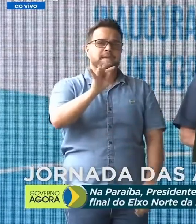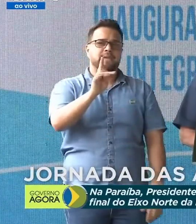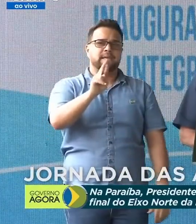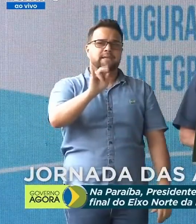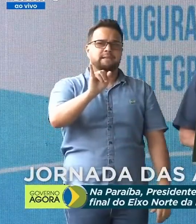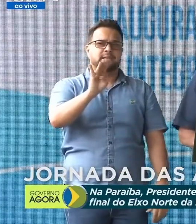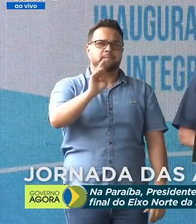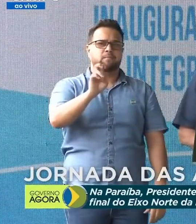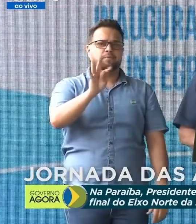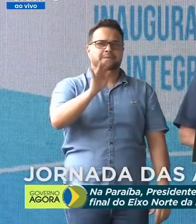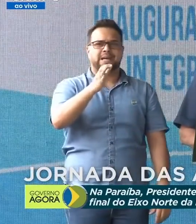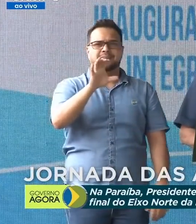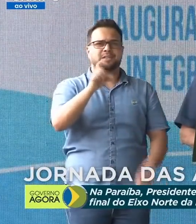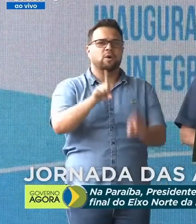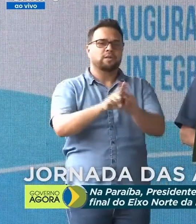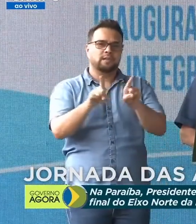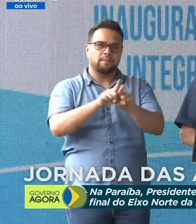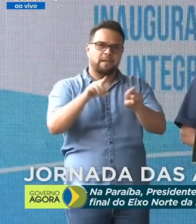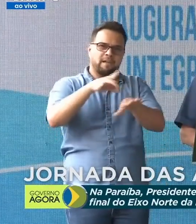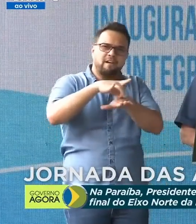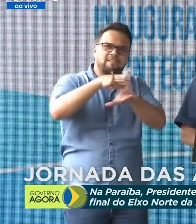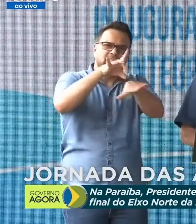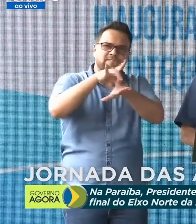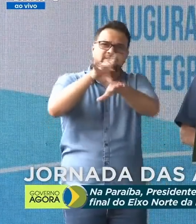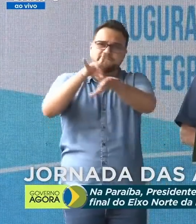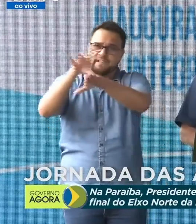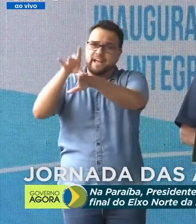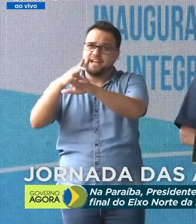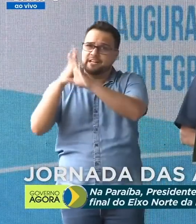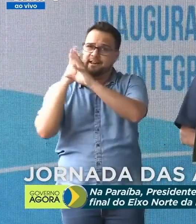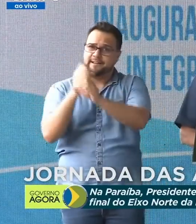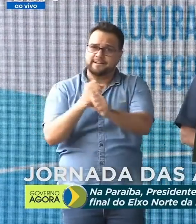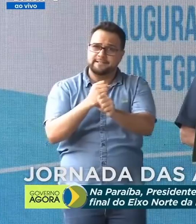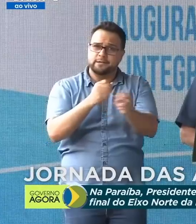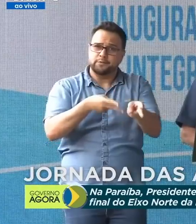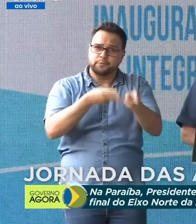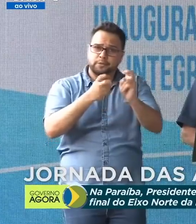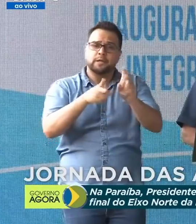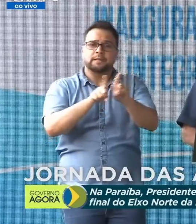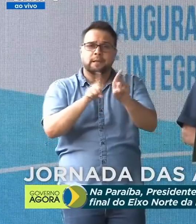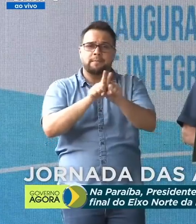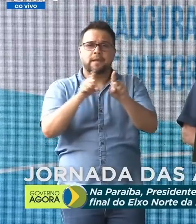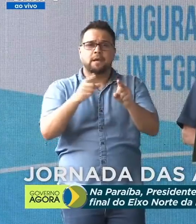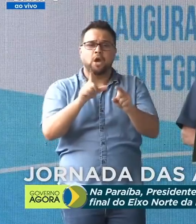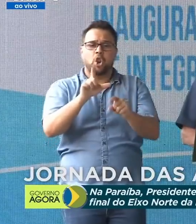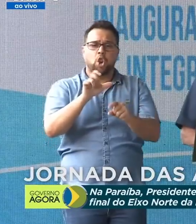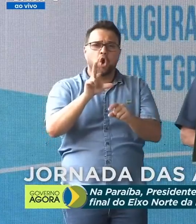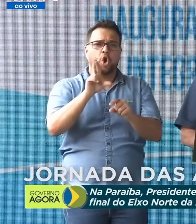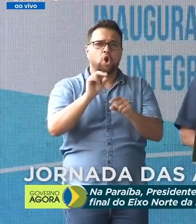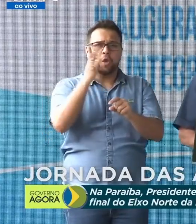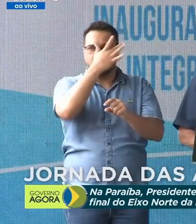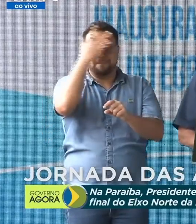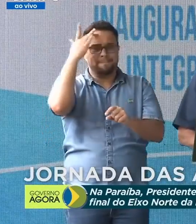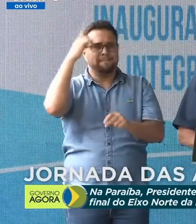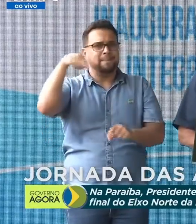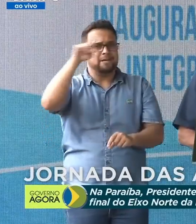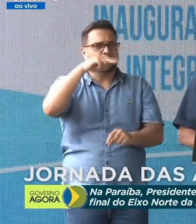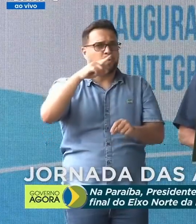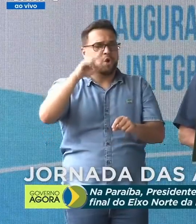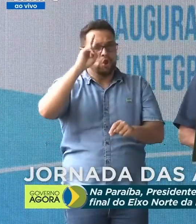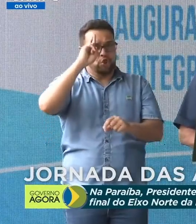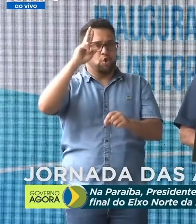dos custos do frete, da margem de lucro do dono do posto. Isso é inadimissível.